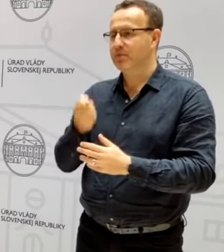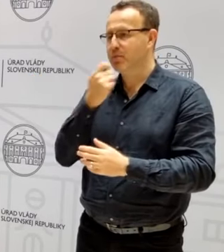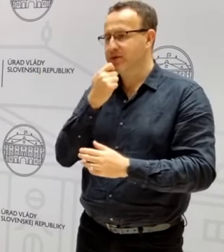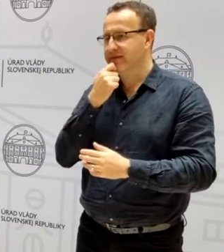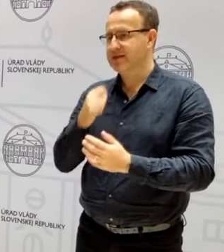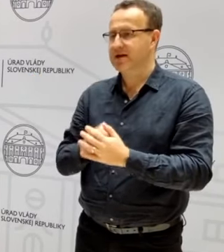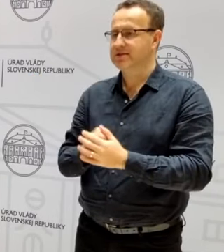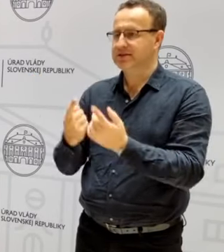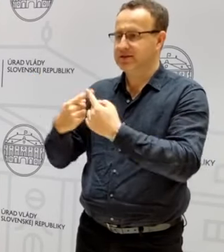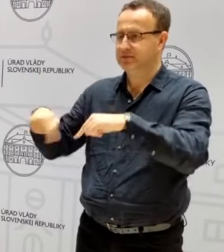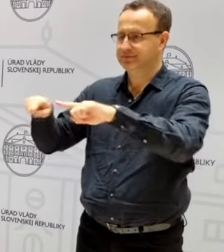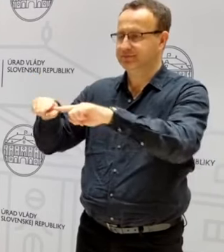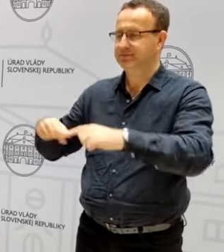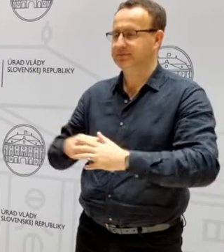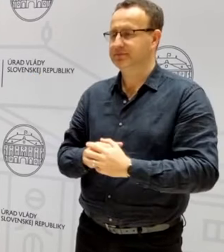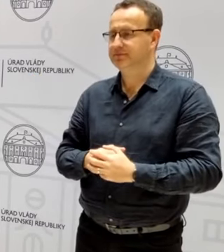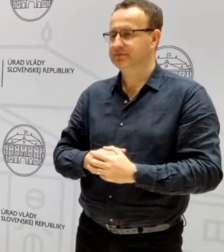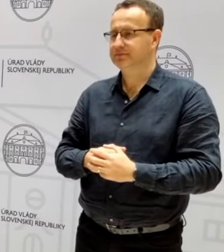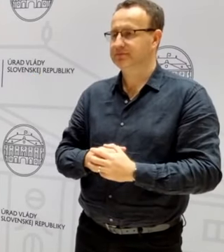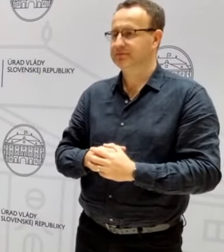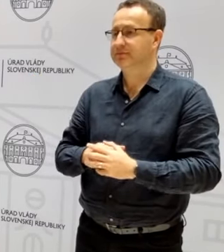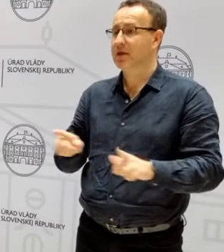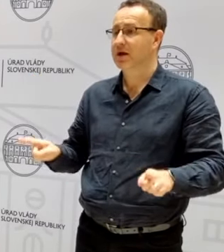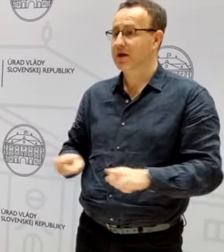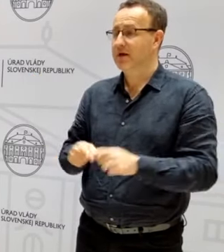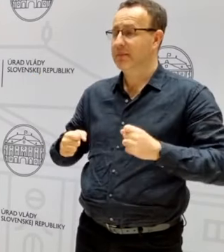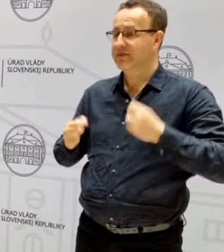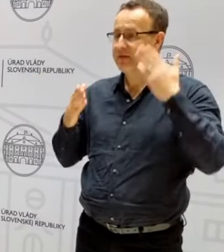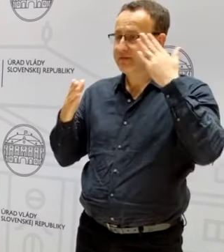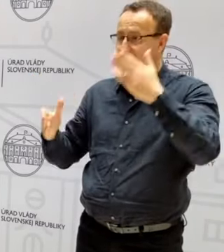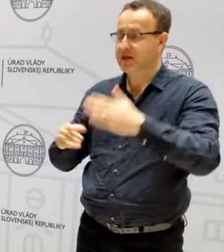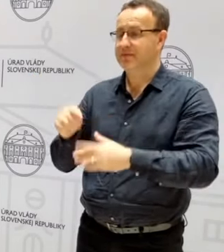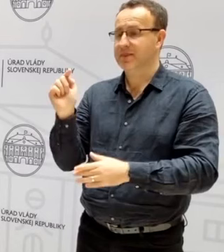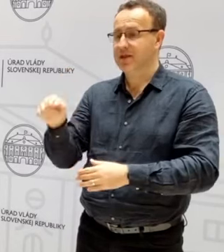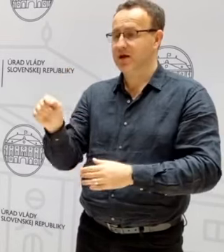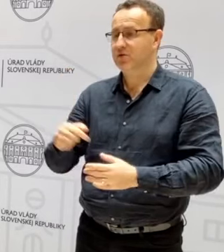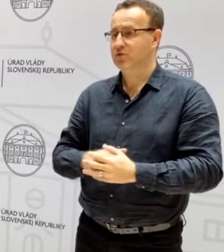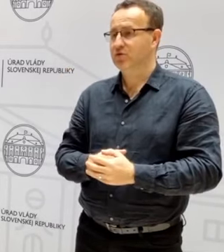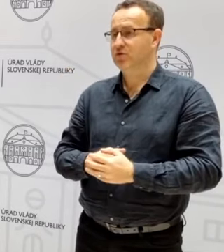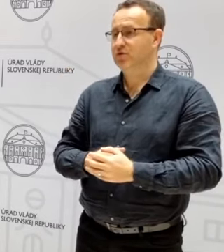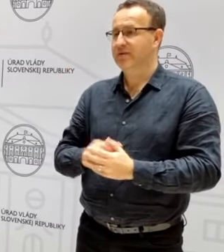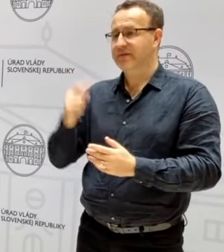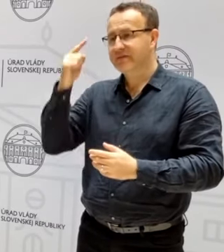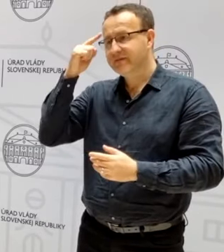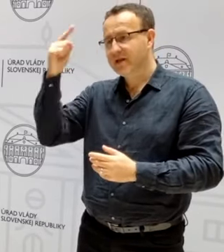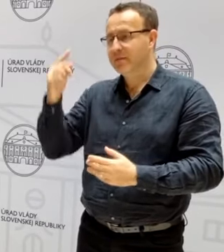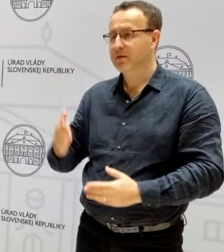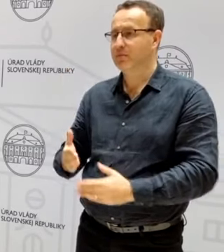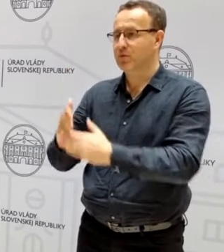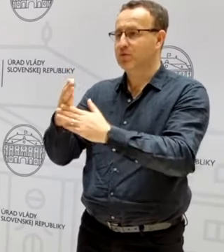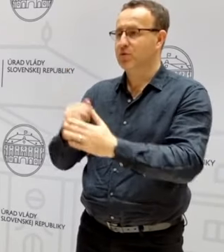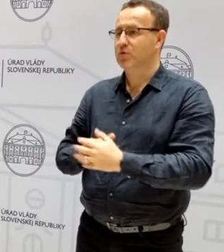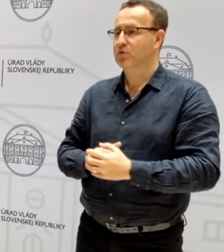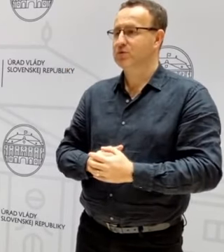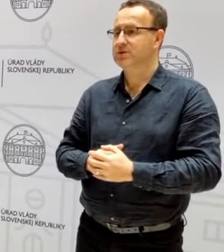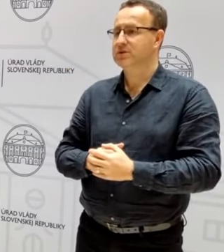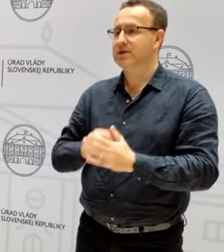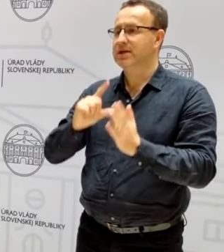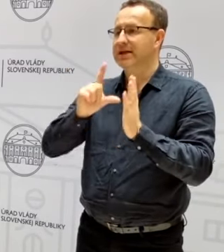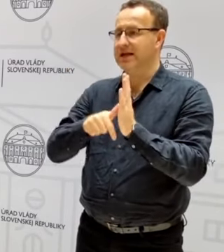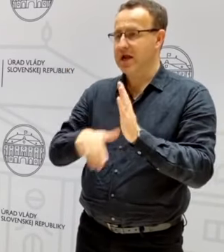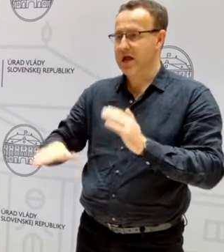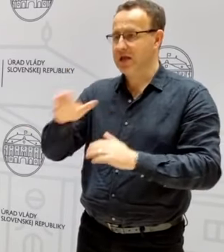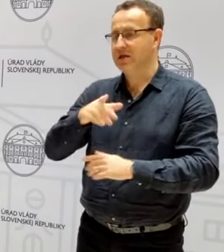potravenárskemu sektoru. A verím, že aj takto vieme pomôcť krajine